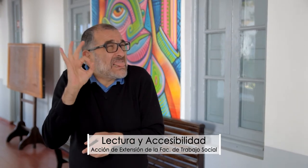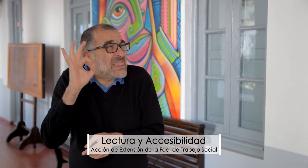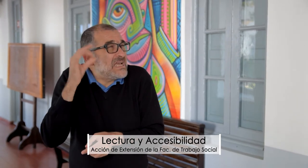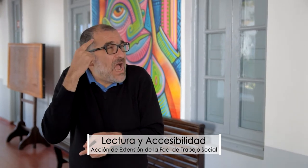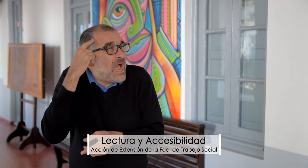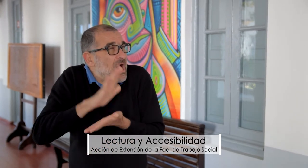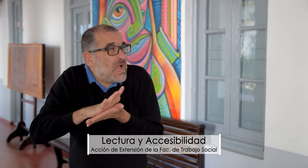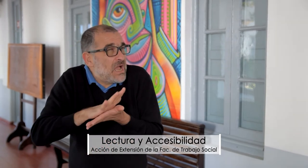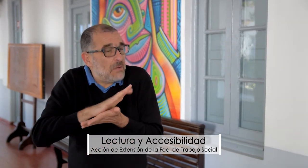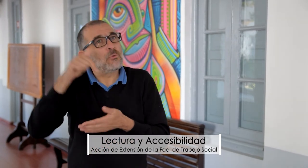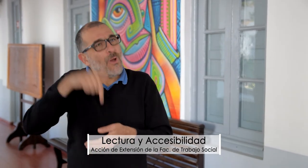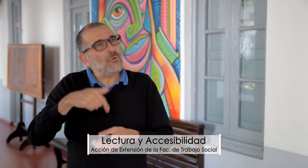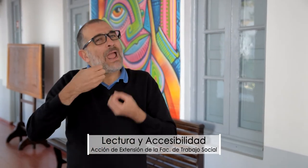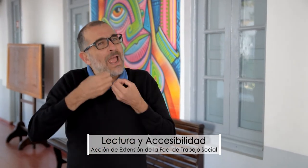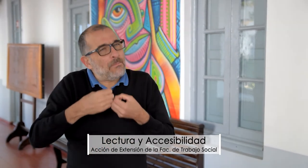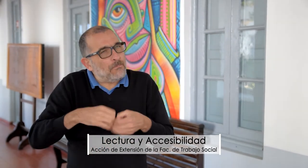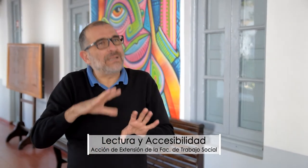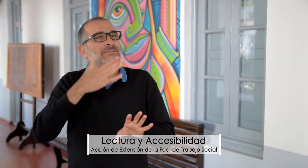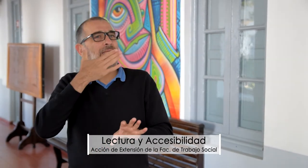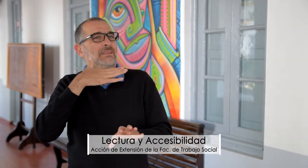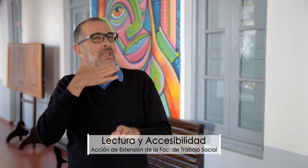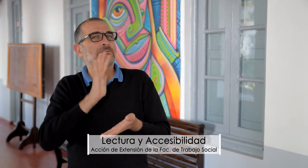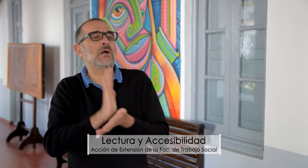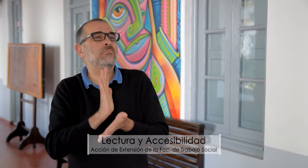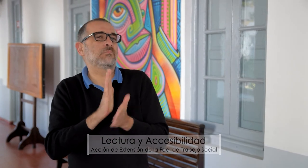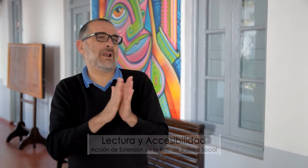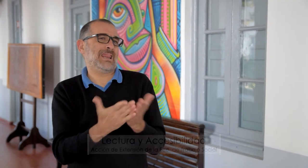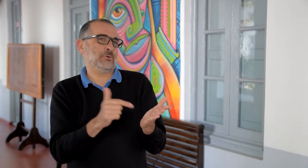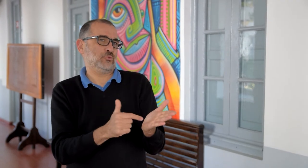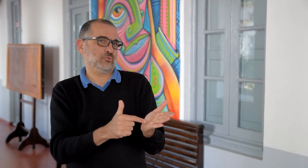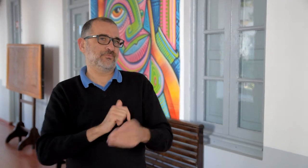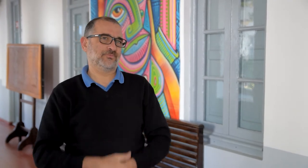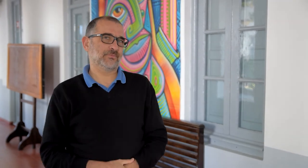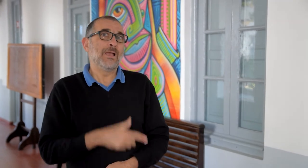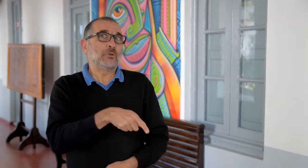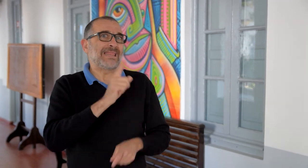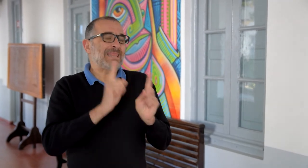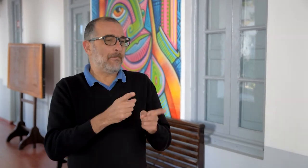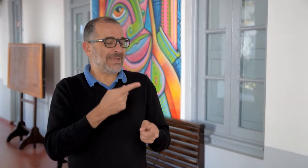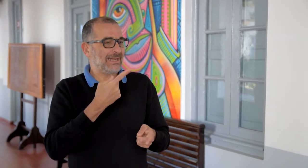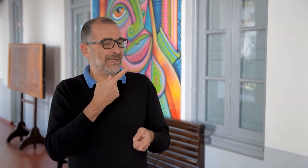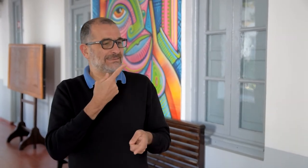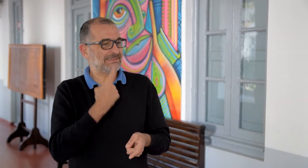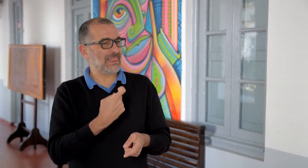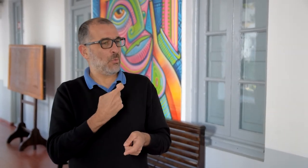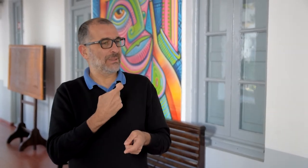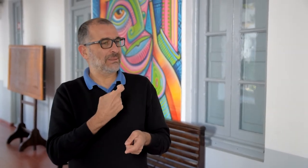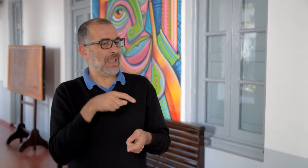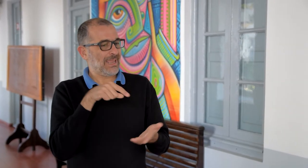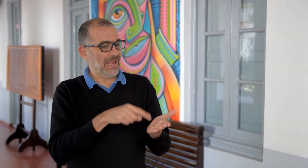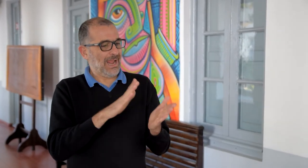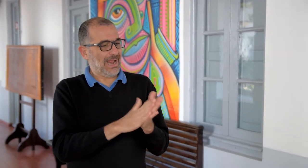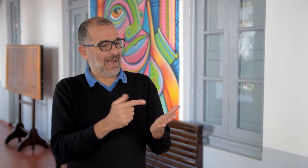no existía, no tenían ni idea. Y ahora están empezando a comprender los libros en sí. Y también